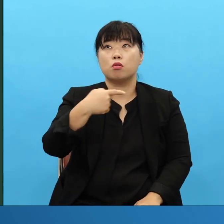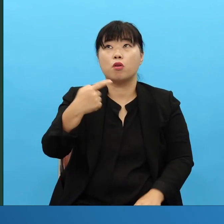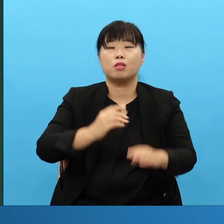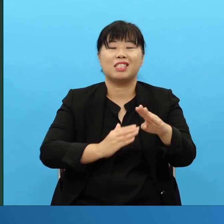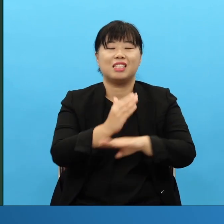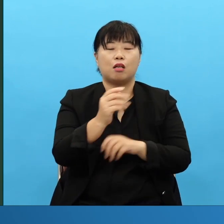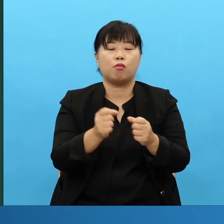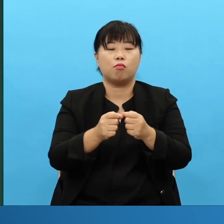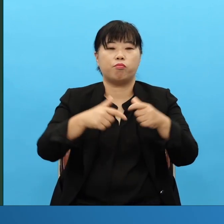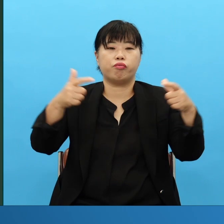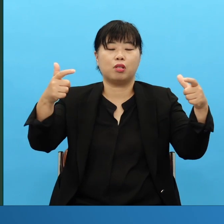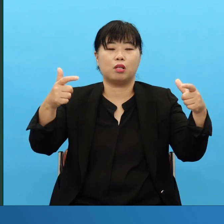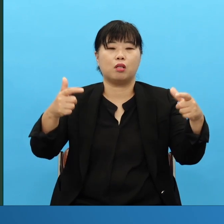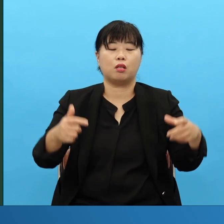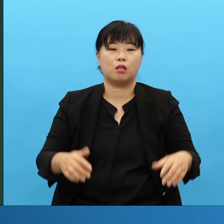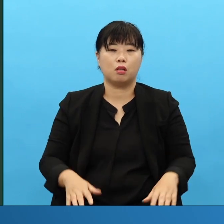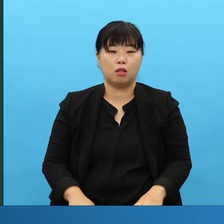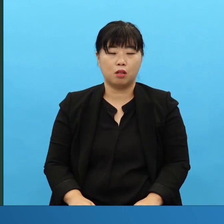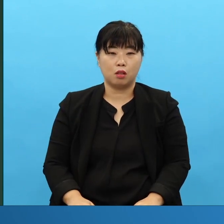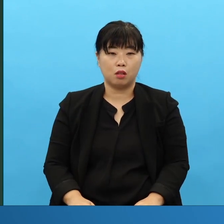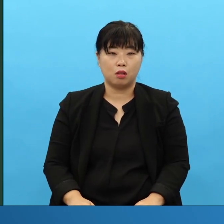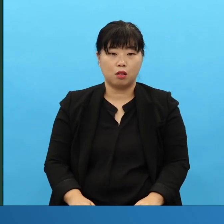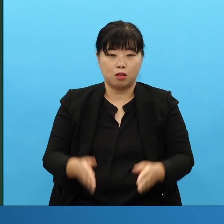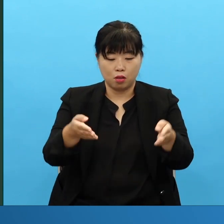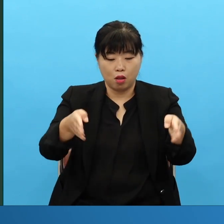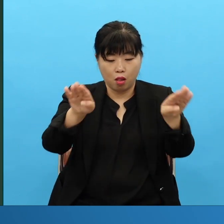이러니까 난리가 나는 거 밖에 천막 치고 뭐 일 되는 거요